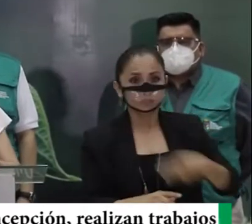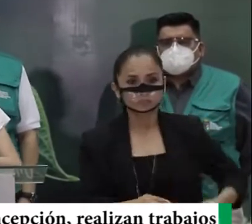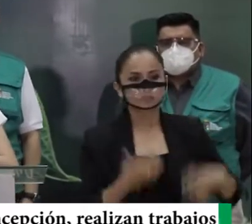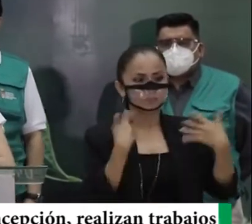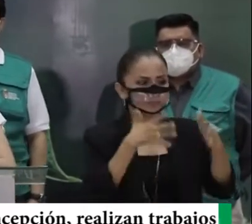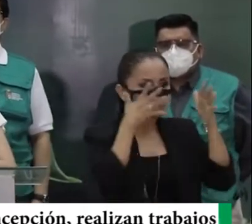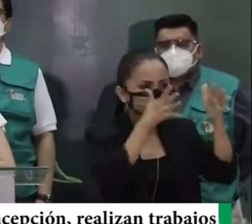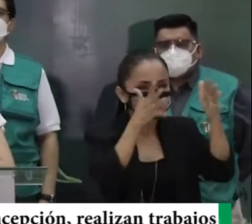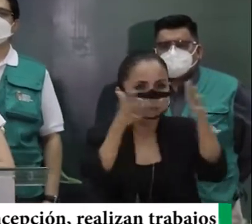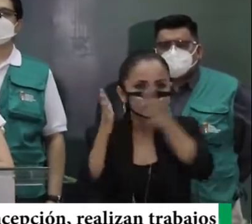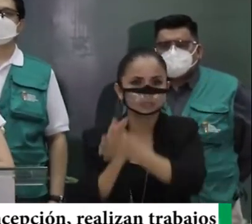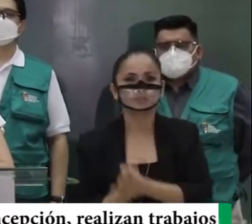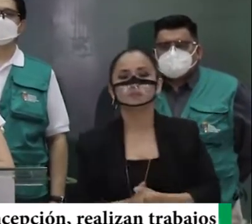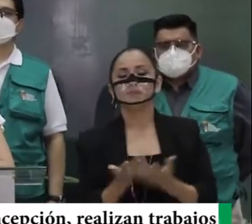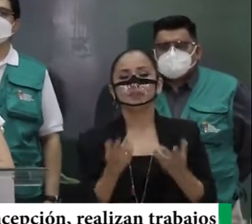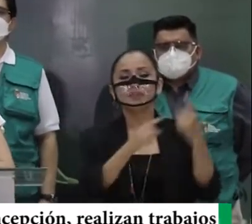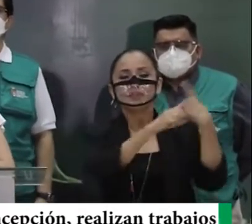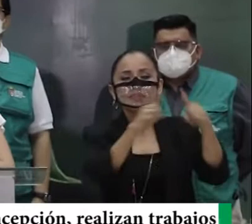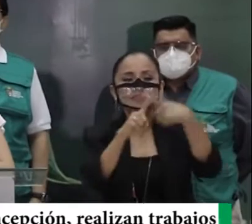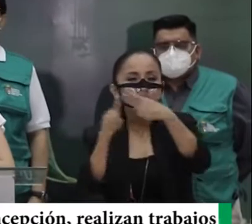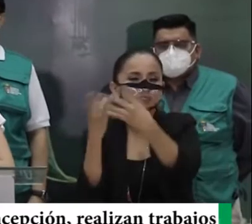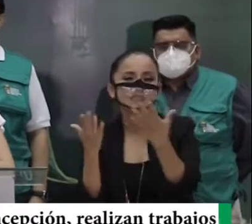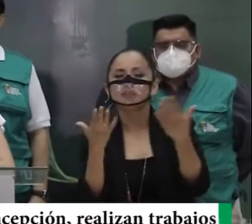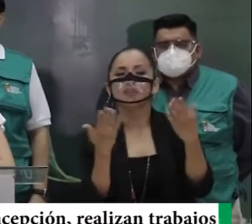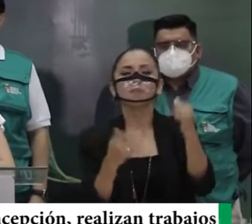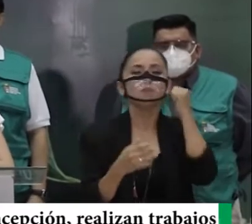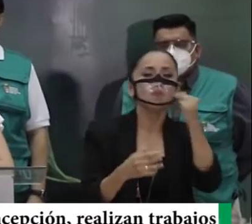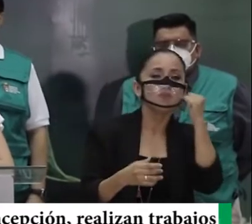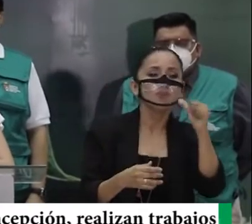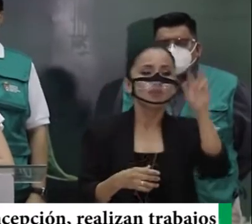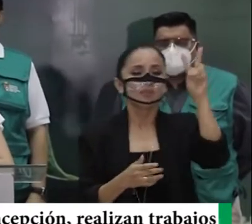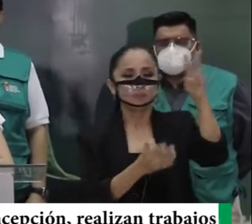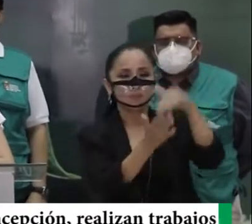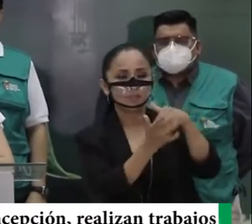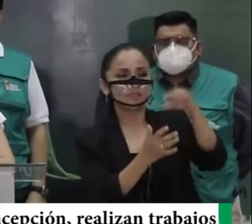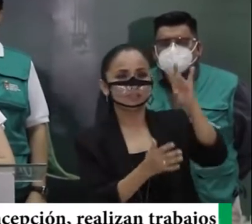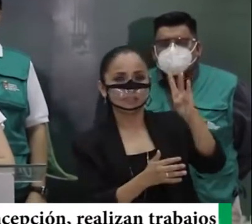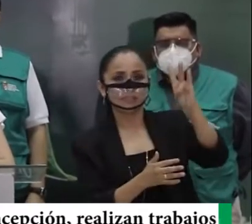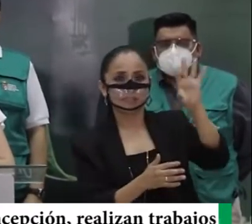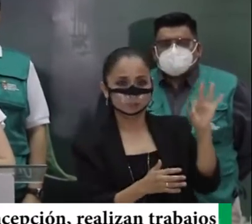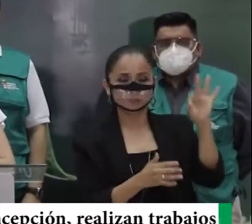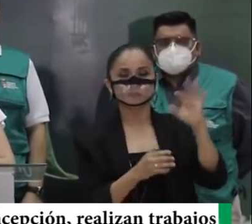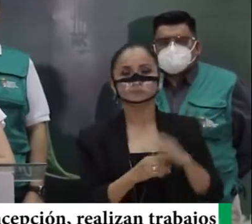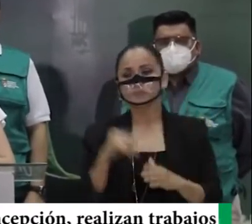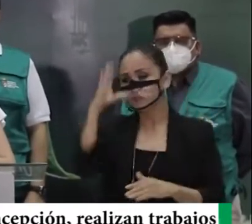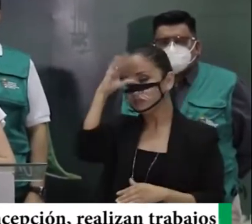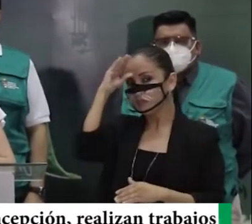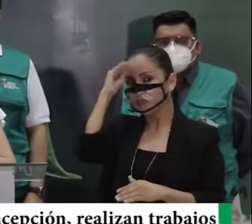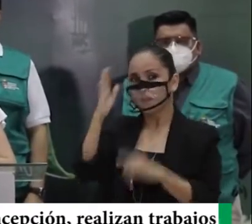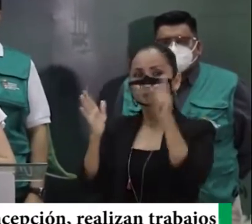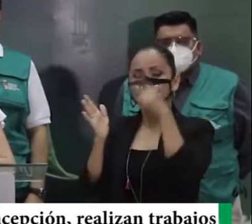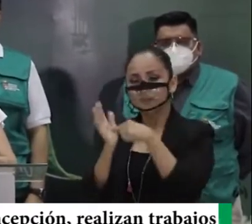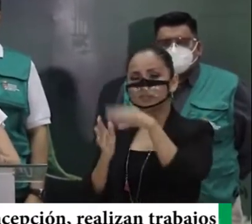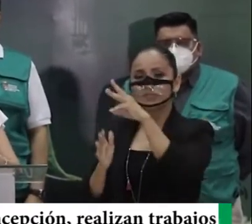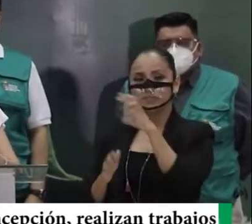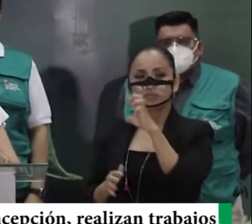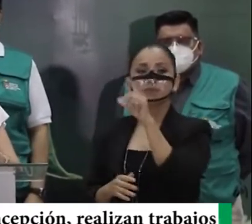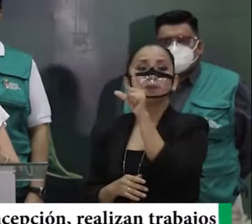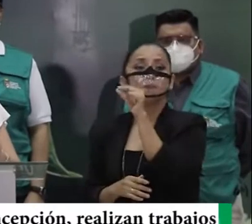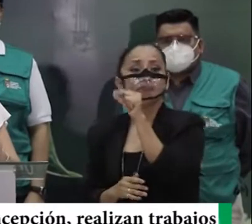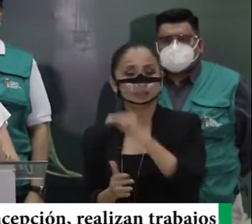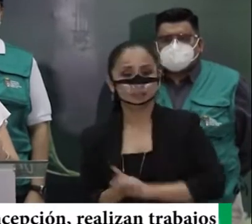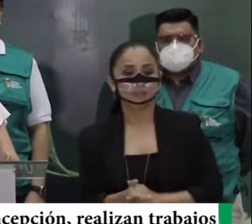trabajados, entre los cuales, tenemos, en diferencia, con mujeres, 2.079, y varones, 1.620.